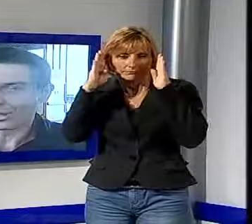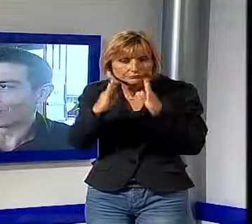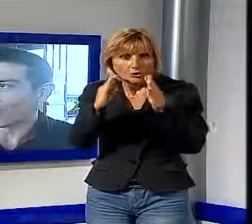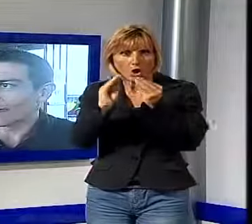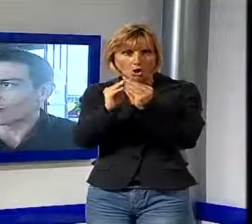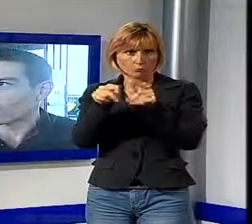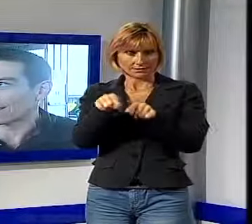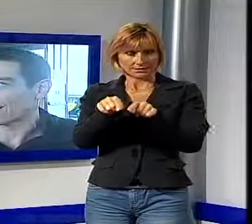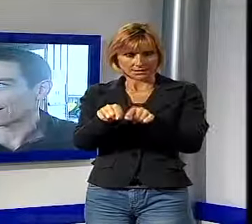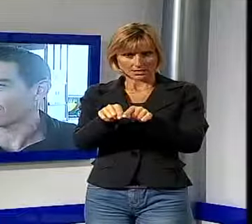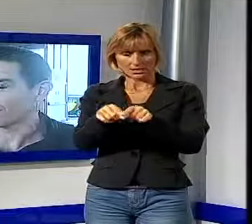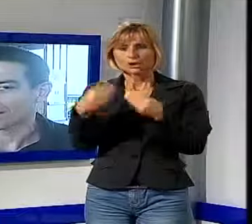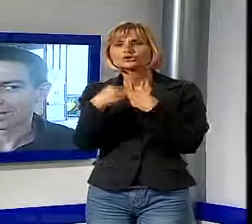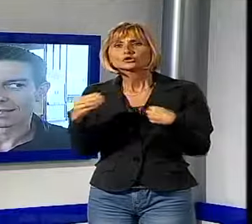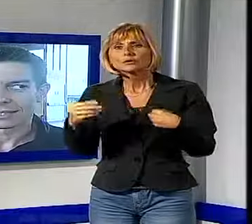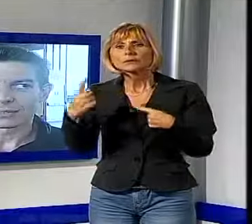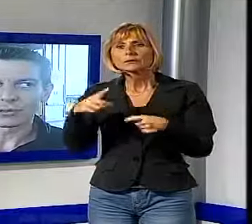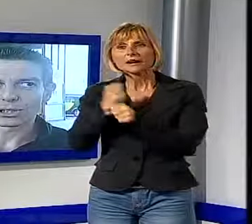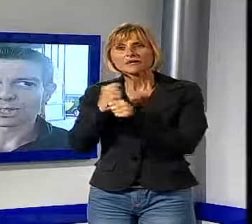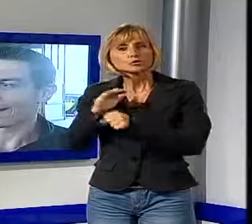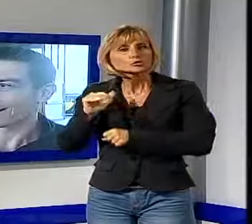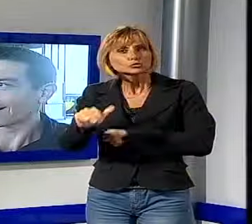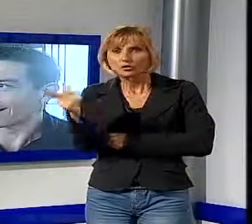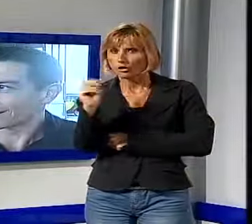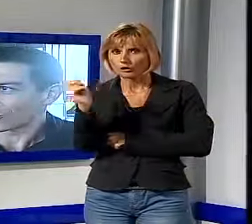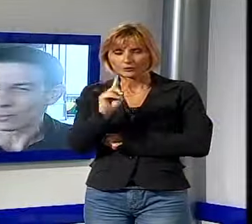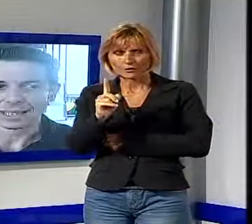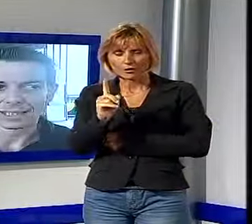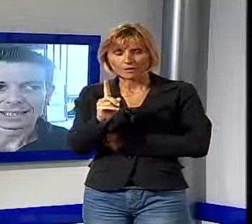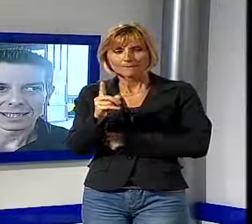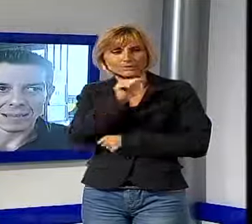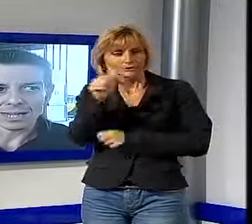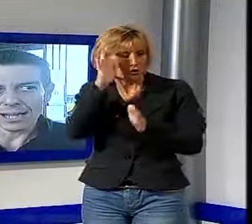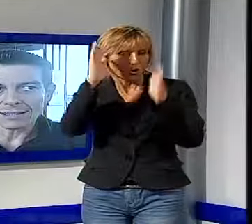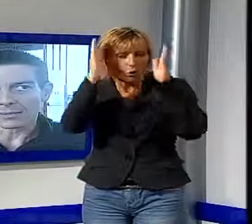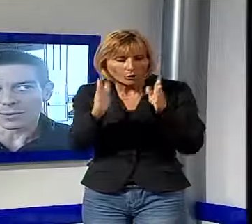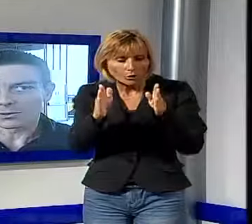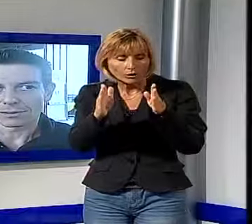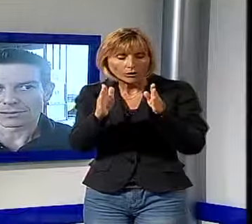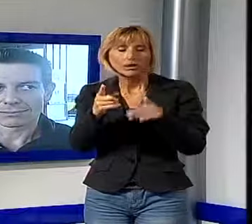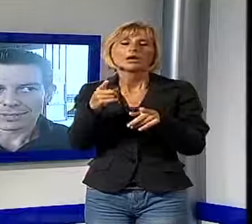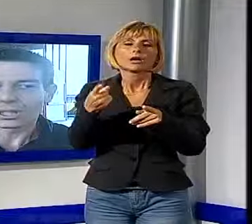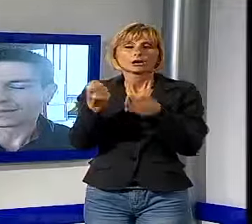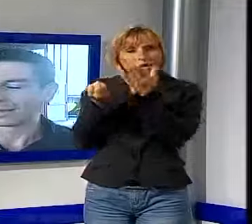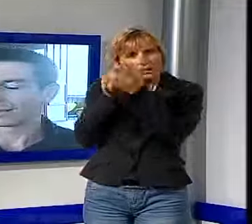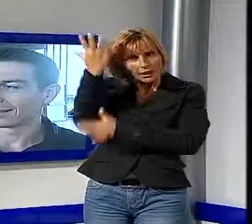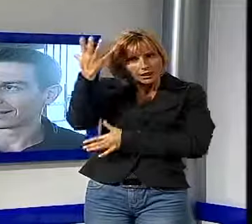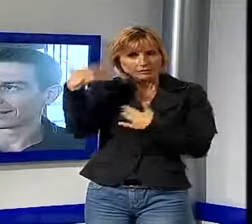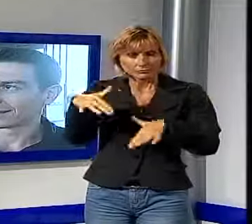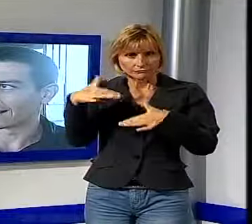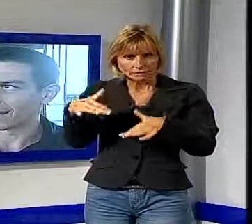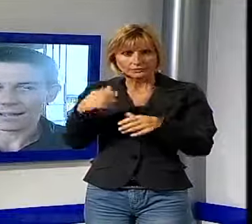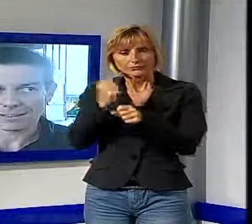non erano strumenti che servivano in officina ad altri scopi. Li abbiamo creati e abbiamo cercato di